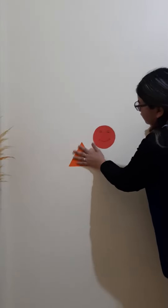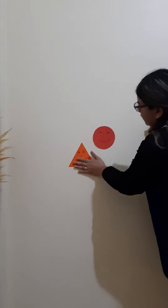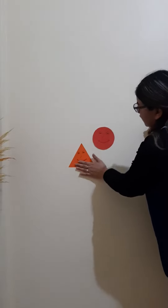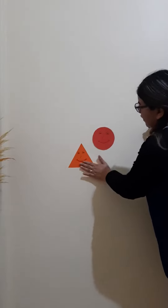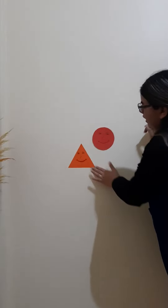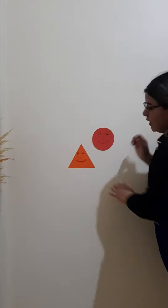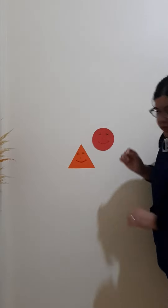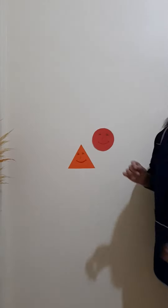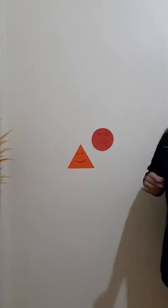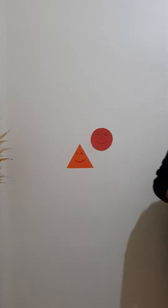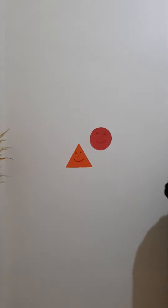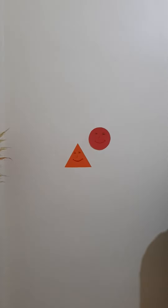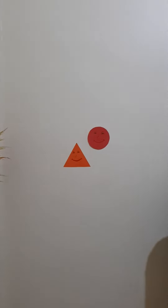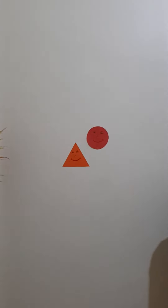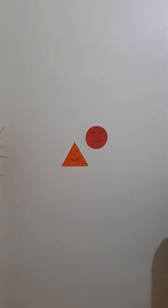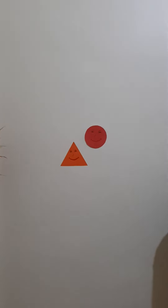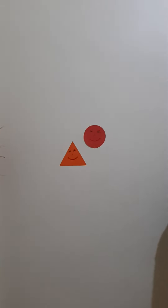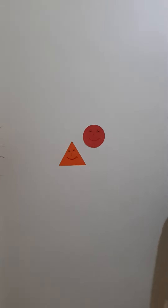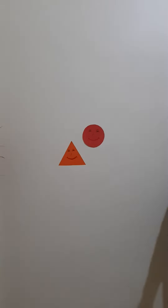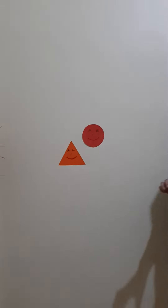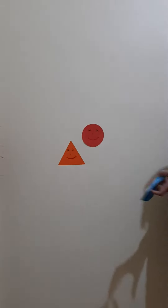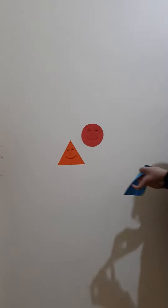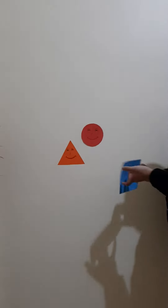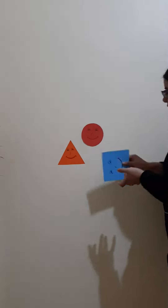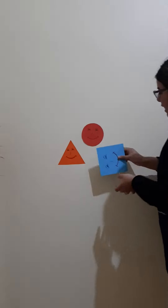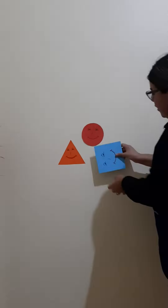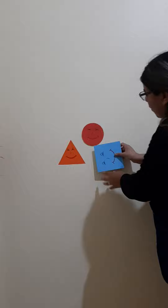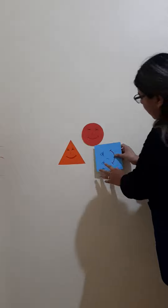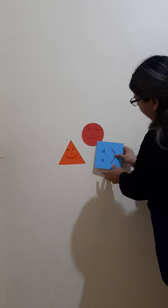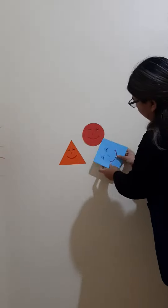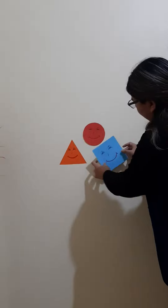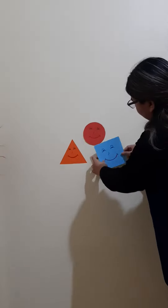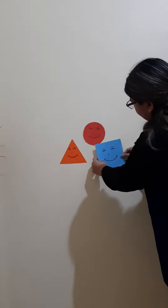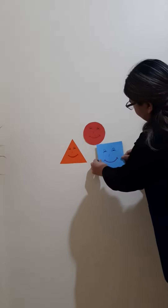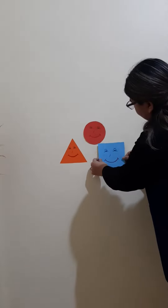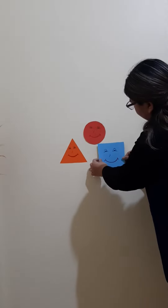y tengo el cuadrado.